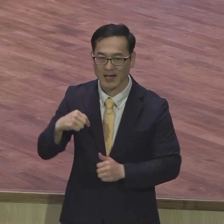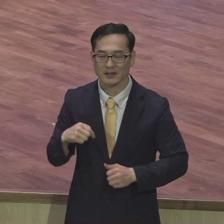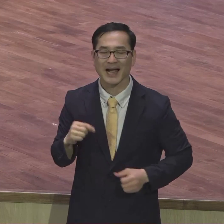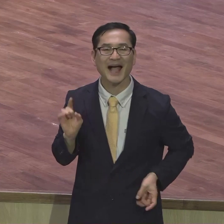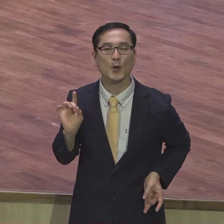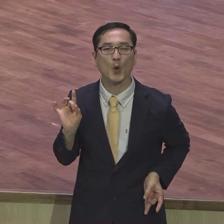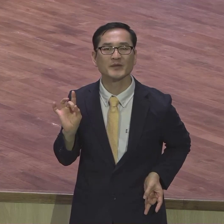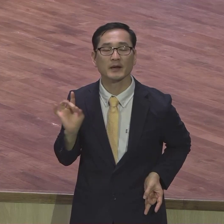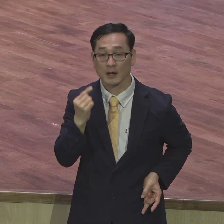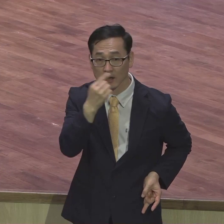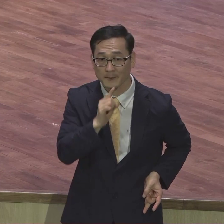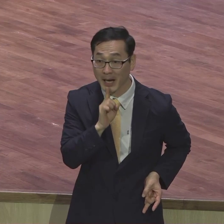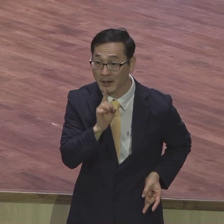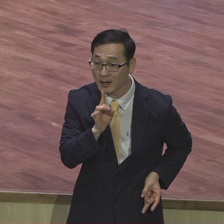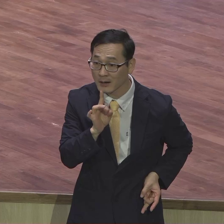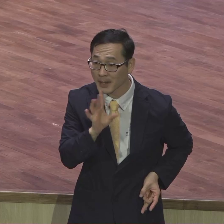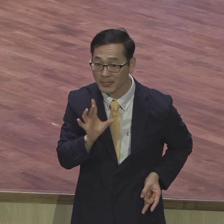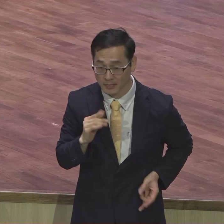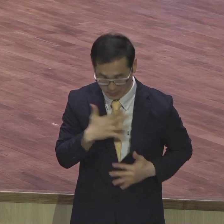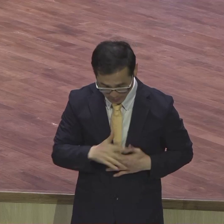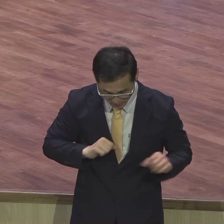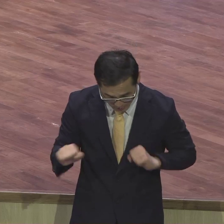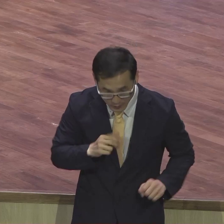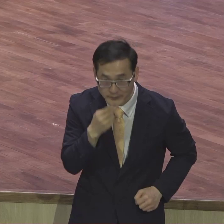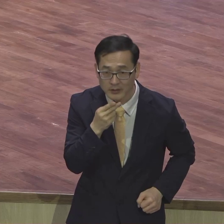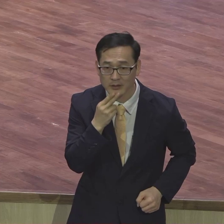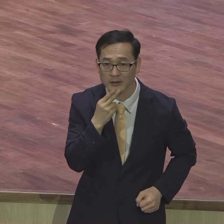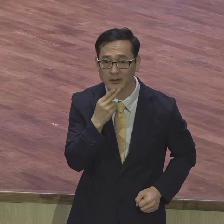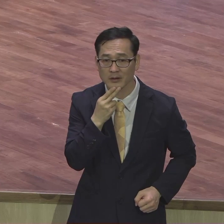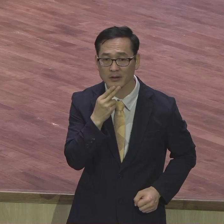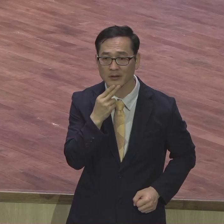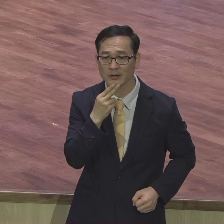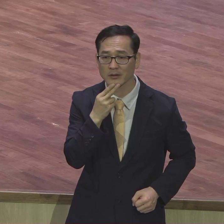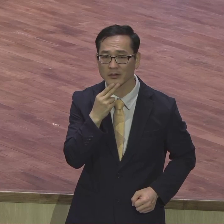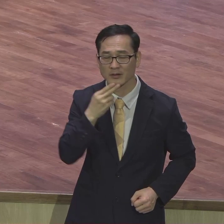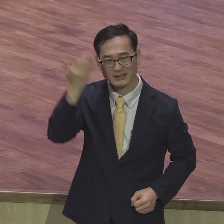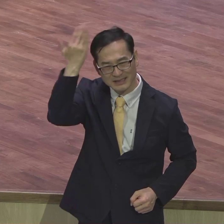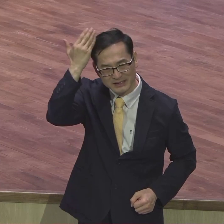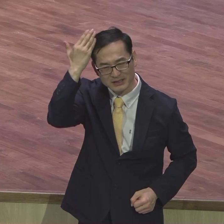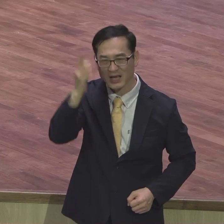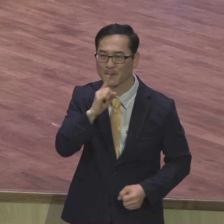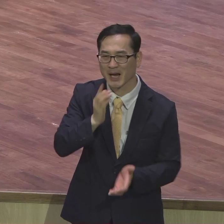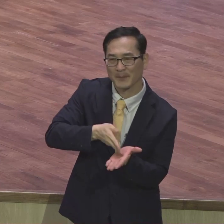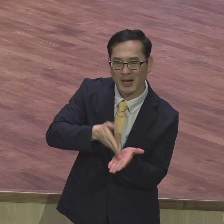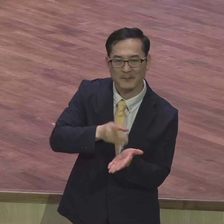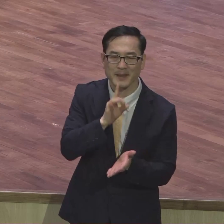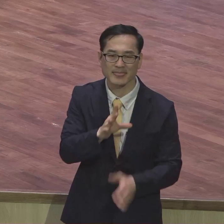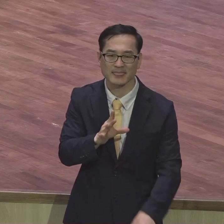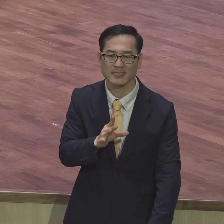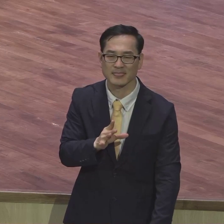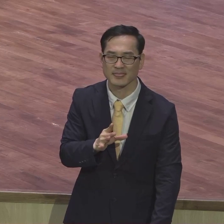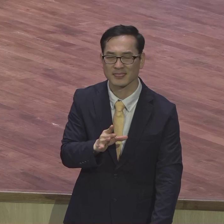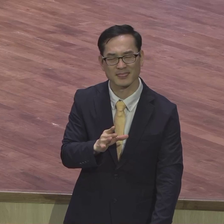단순한 지식적인 종교생활 하면 안 돼요 지식적 종교생활 종교생활은